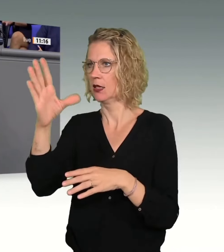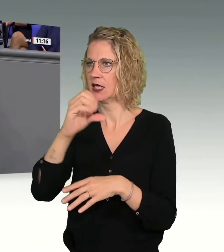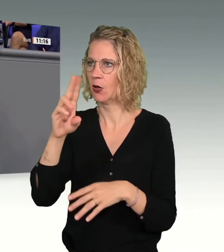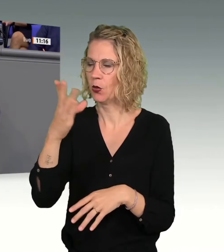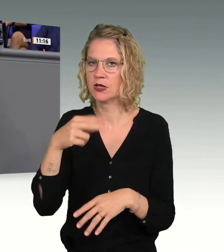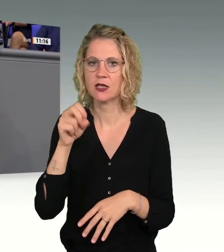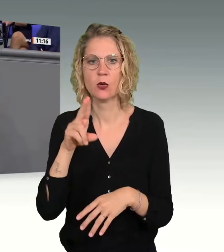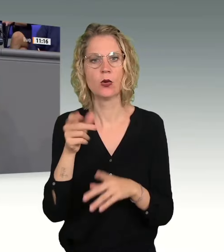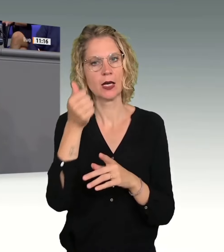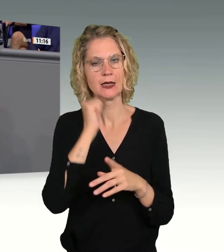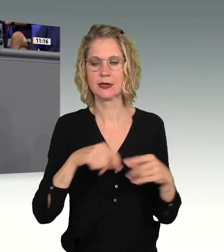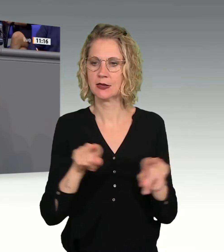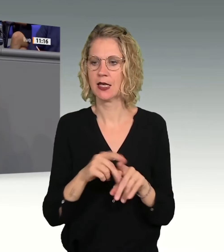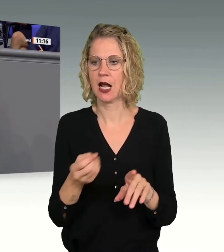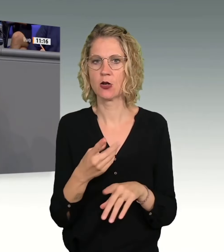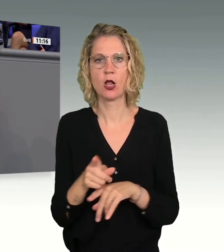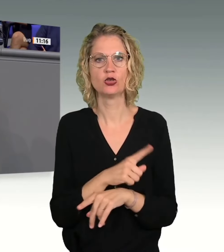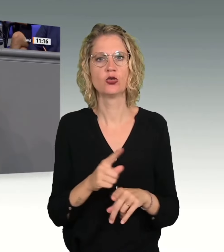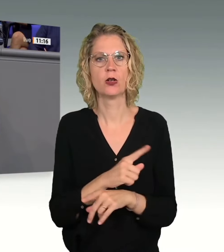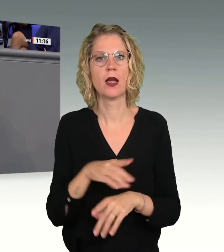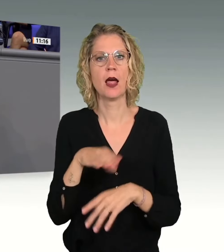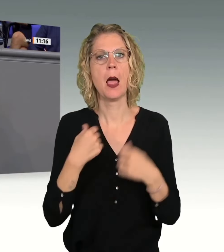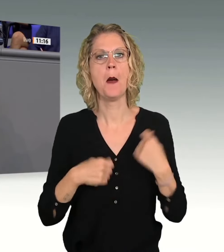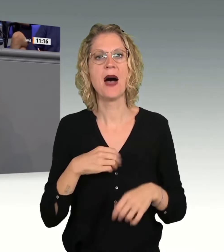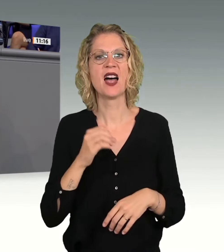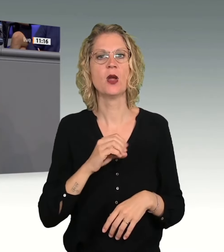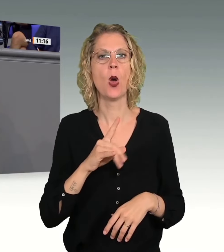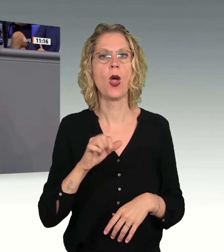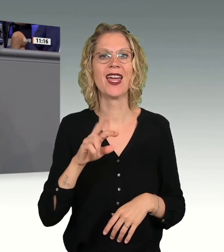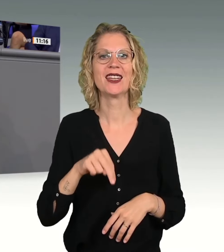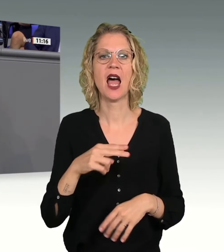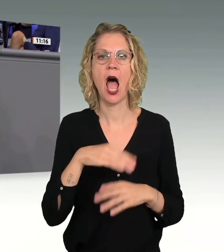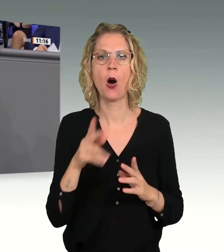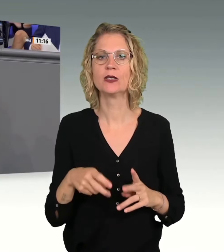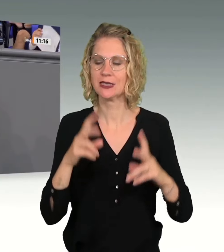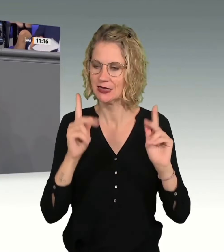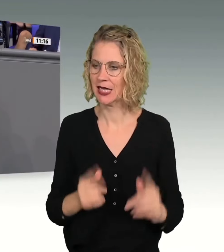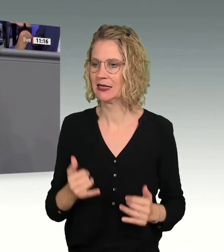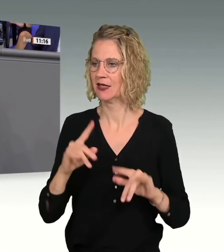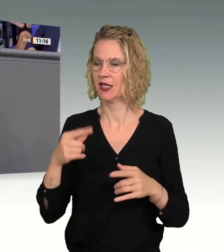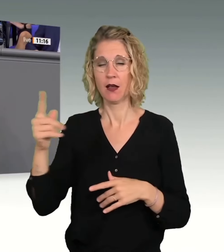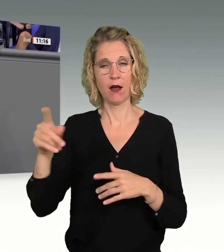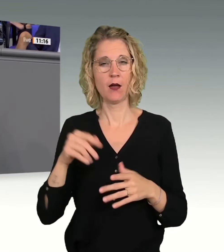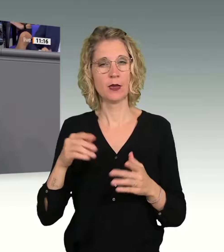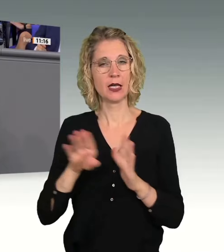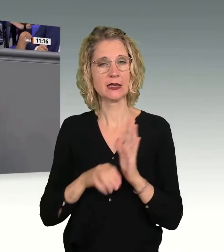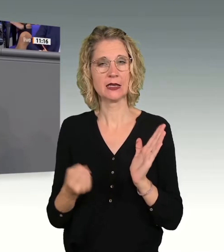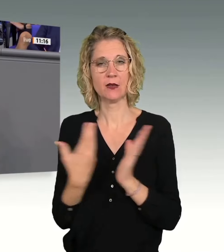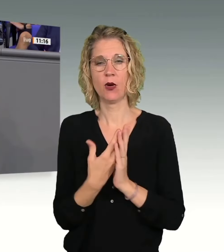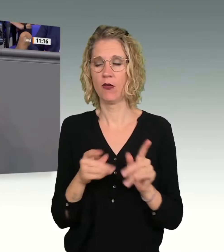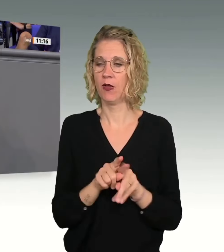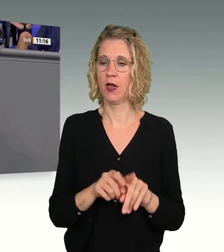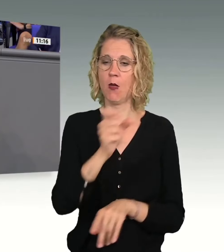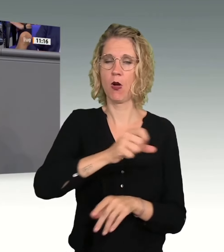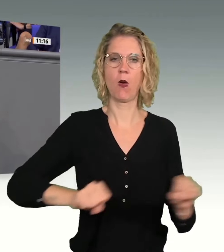Aktuellen Stunde zu Bad Oeynhausen, verhöhnen Sie eigentlich im Kern mit Ihrem Gesetzentwurf die Bürger und heucheln in erbärmlicher